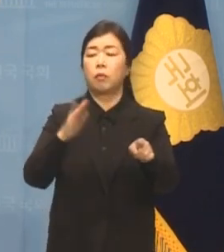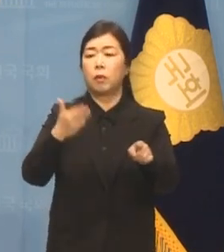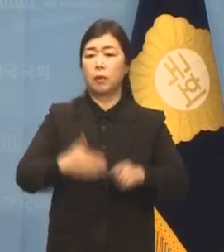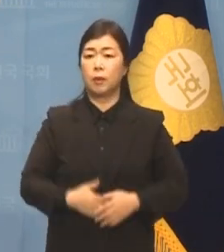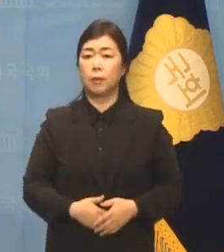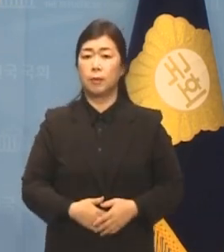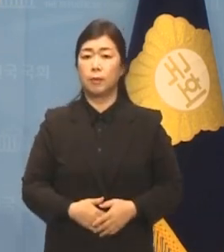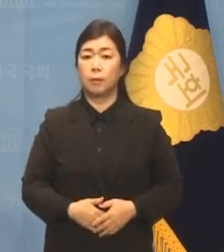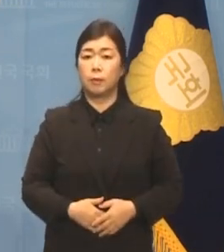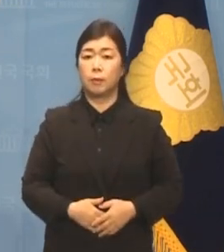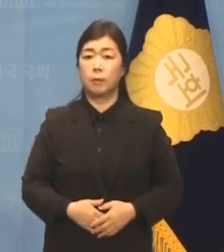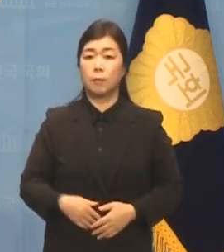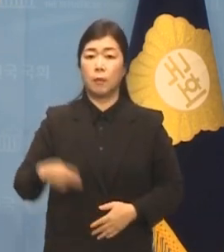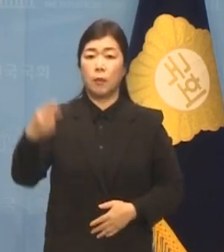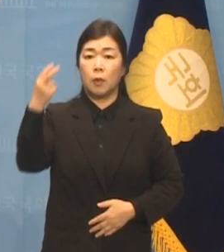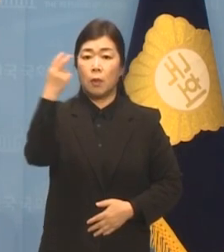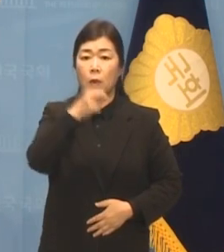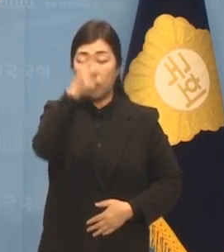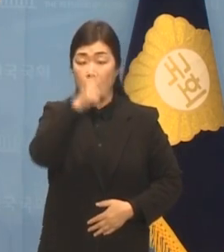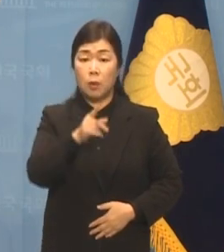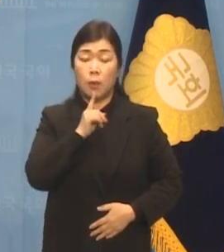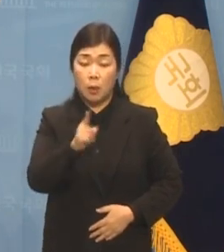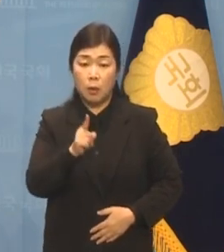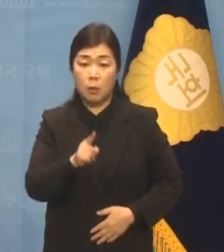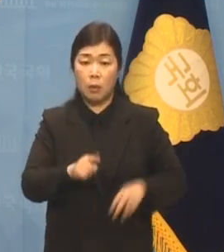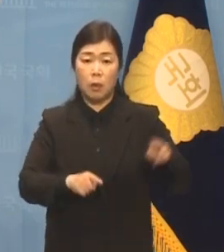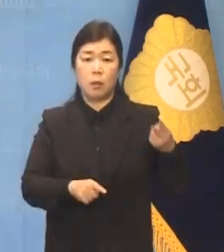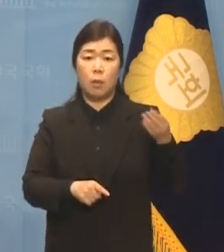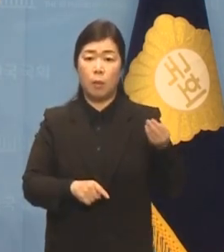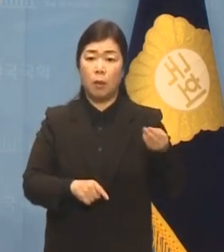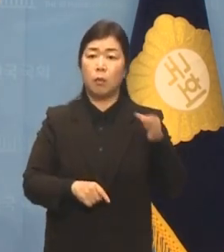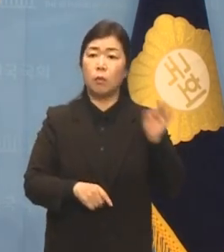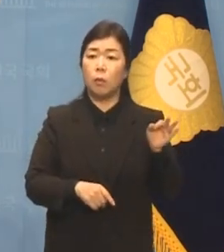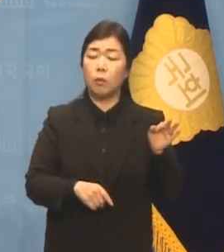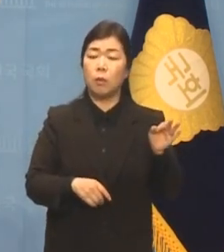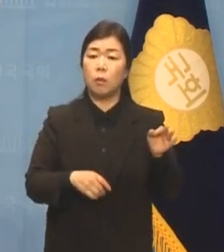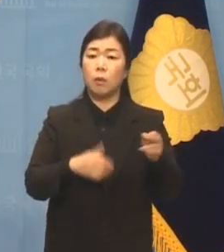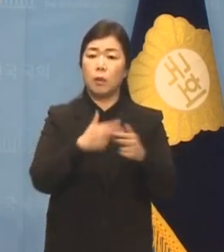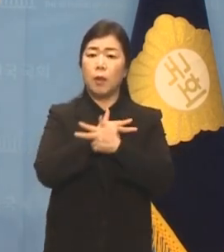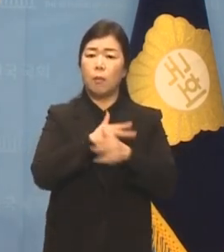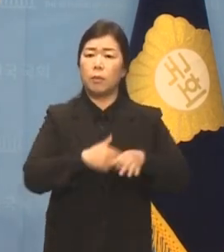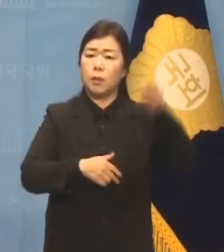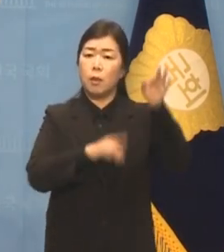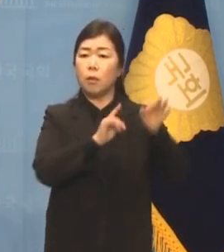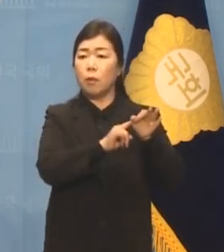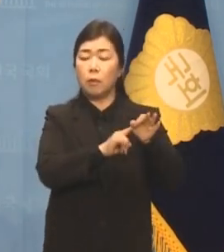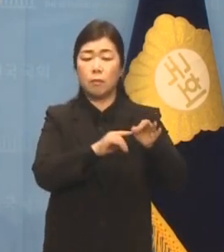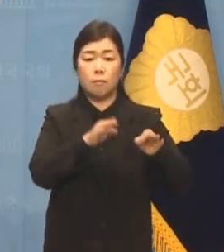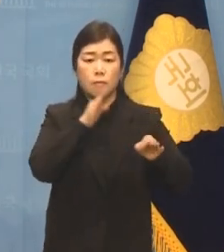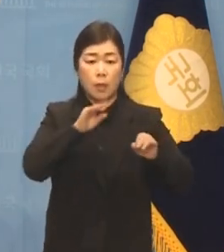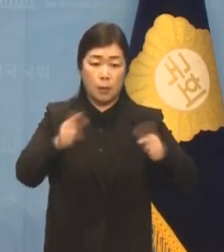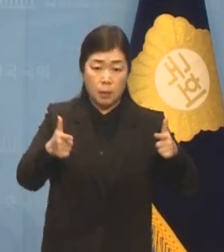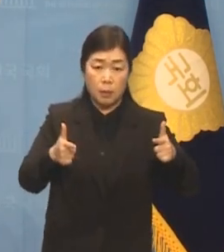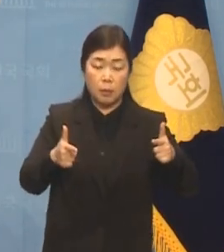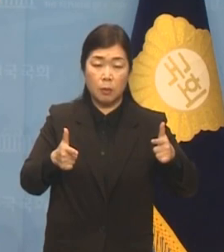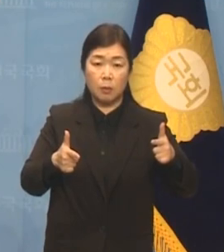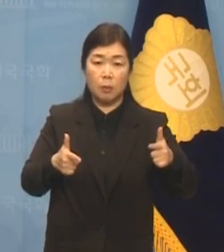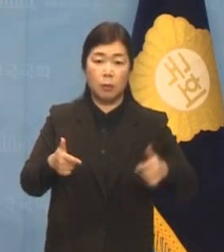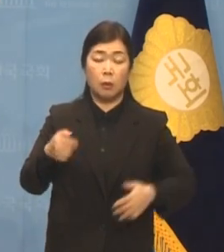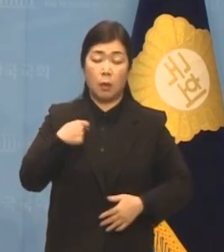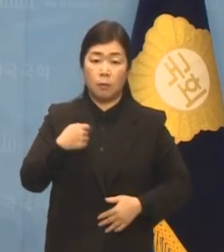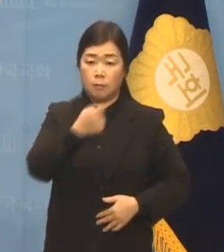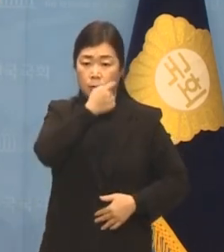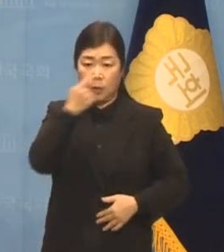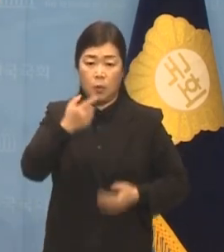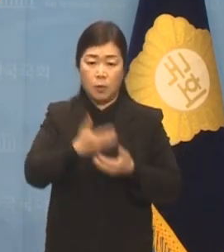검찰이 주장하는 200만 원대 고가 양복은 사실 무근이며 저는 이를 입증할 자료를 공관위에